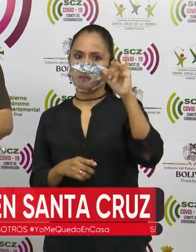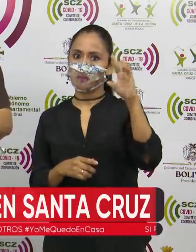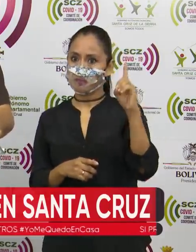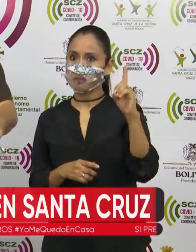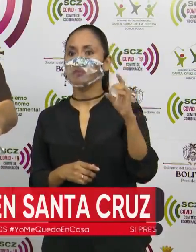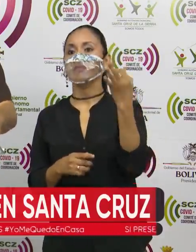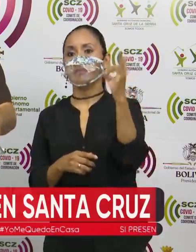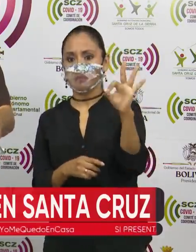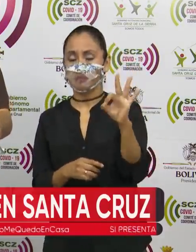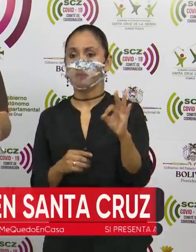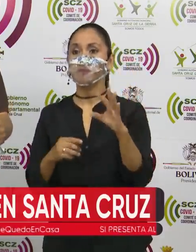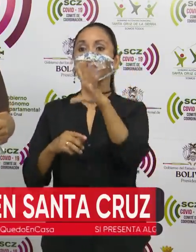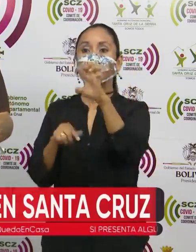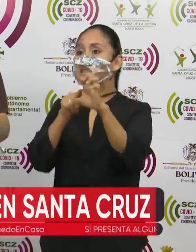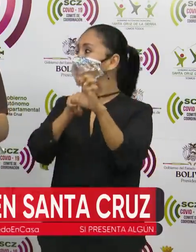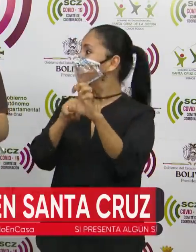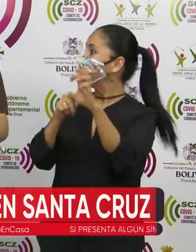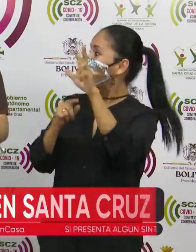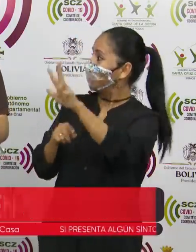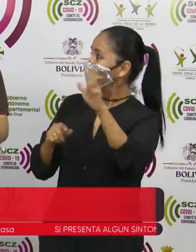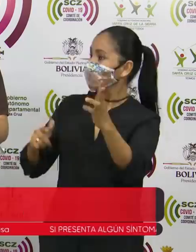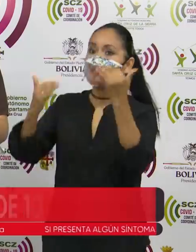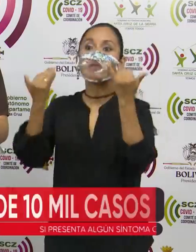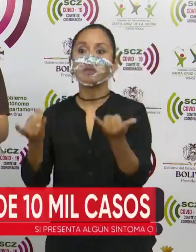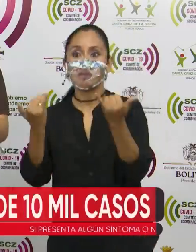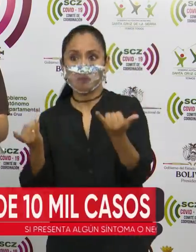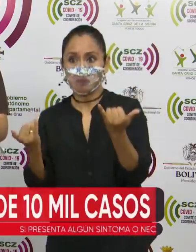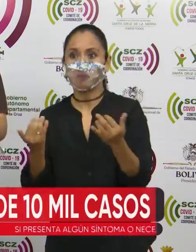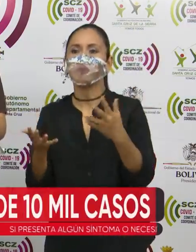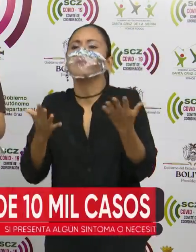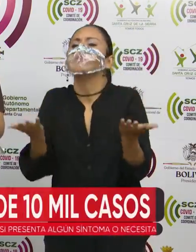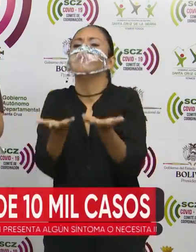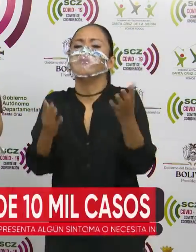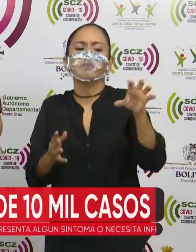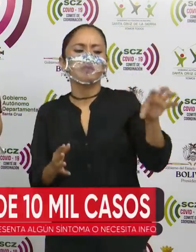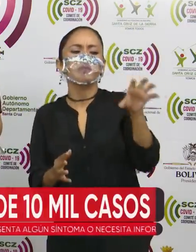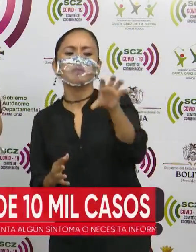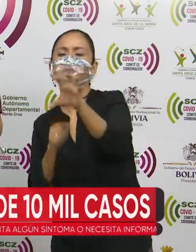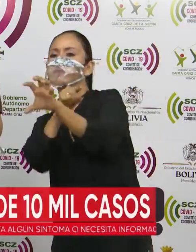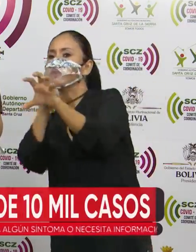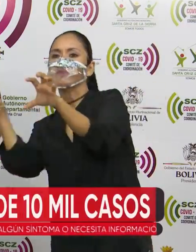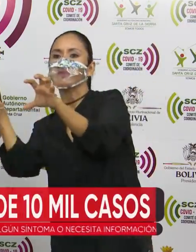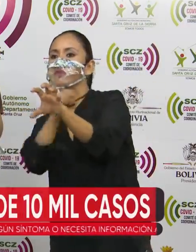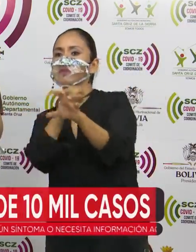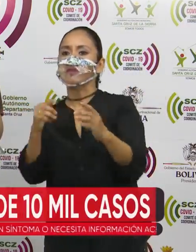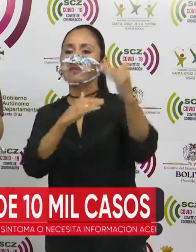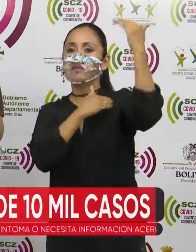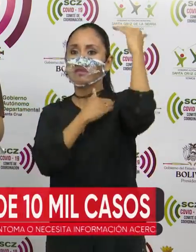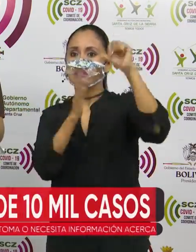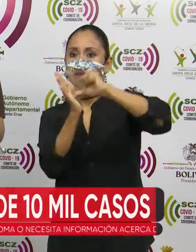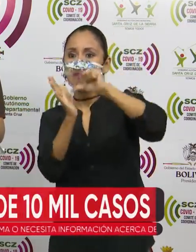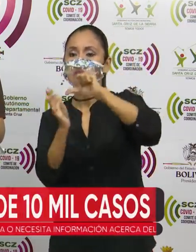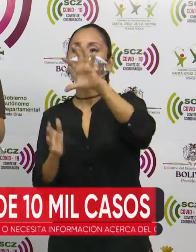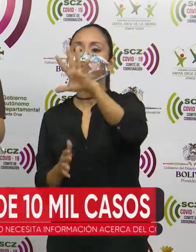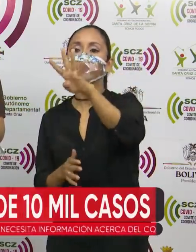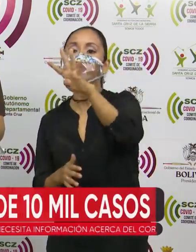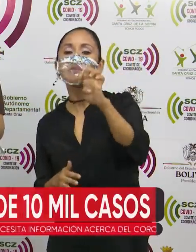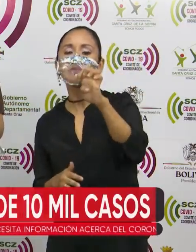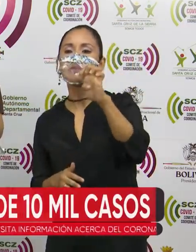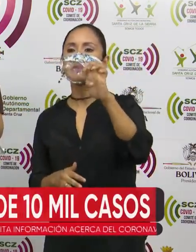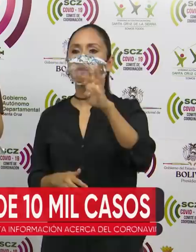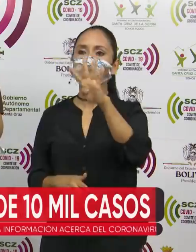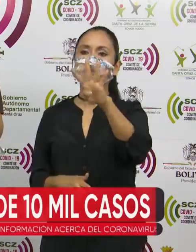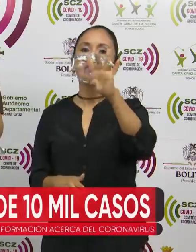De estos 533 casos, están distribuidos en Santa Cruz de la Sierra, 448